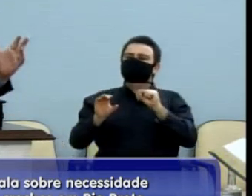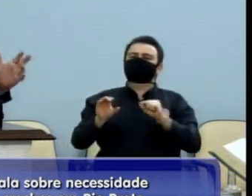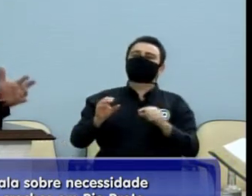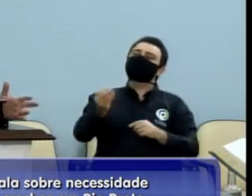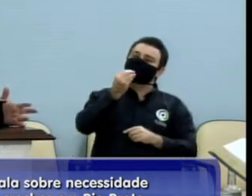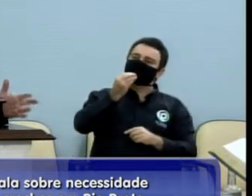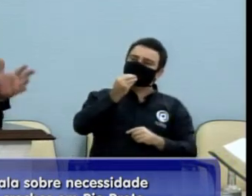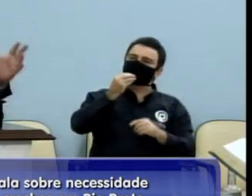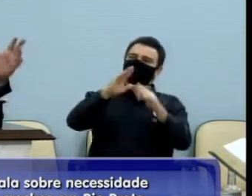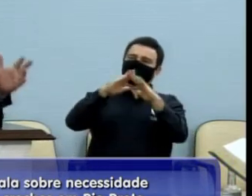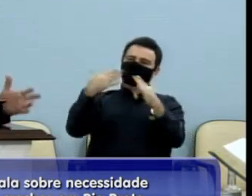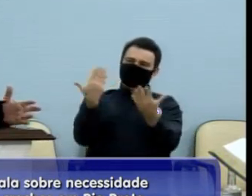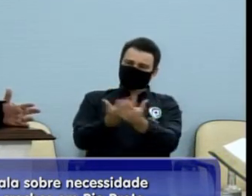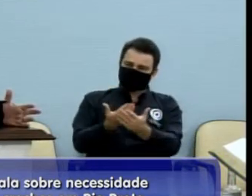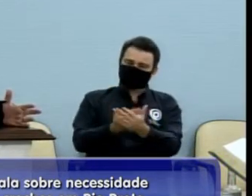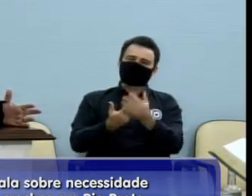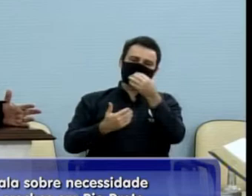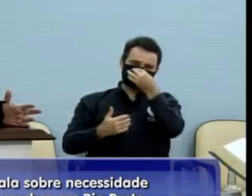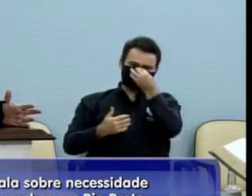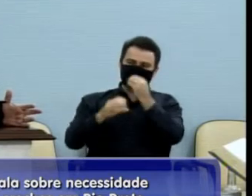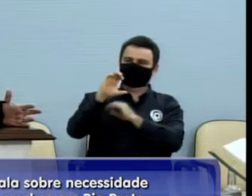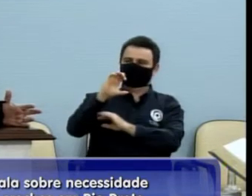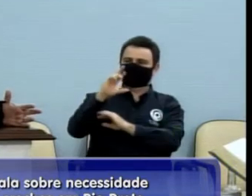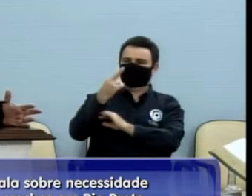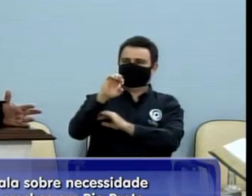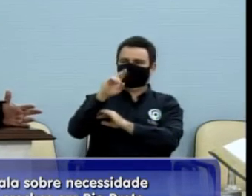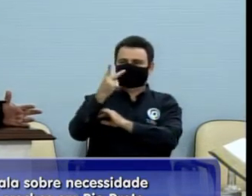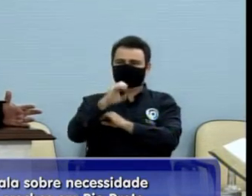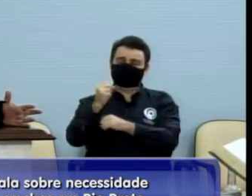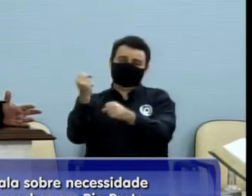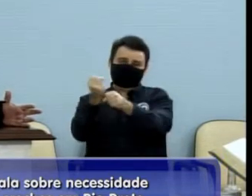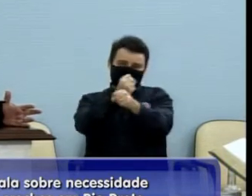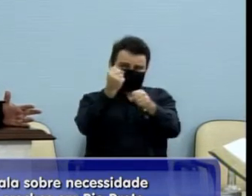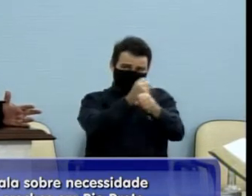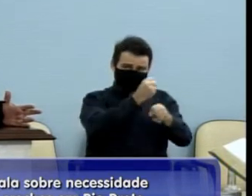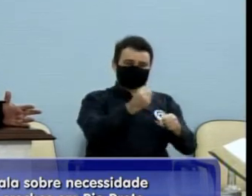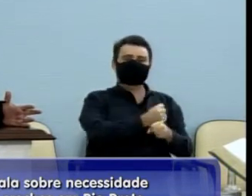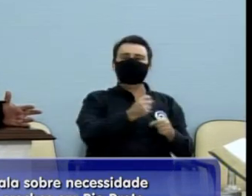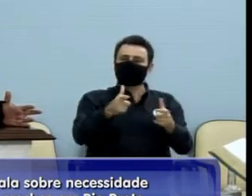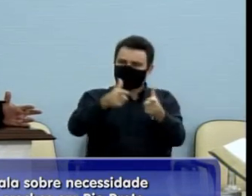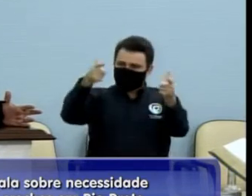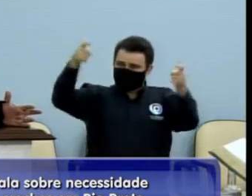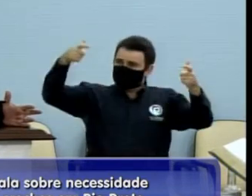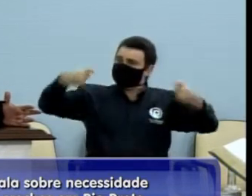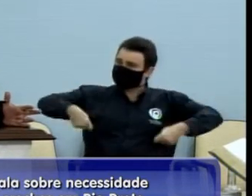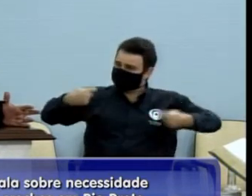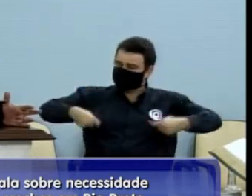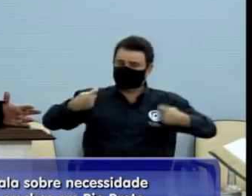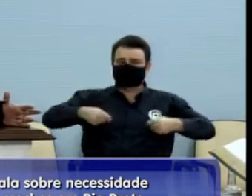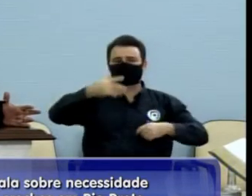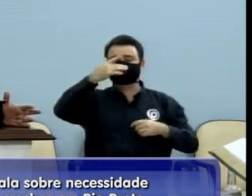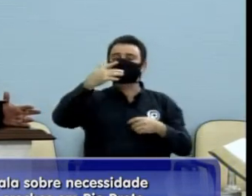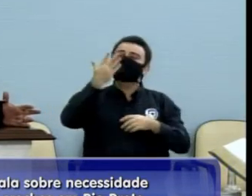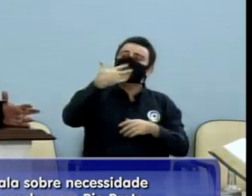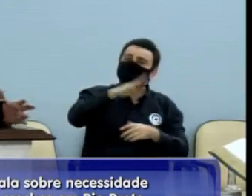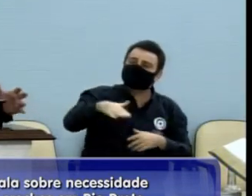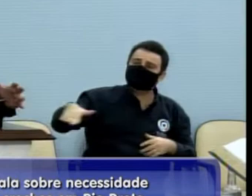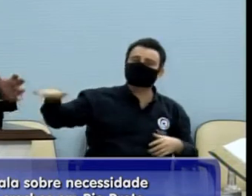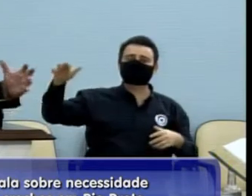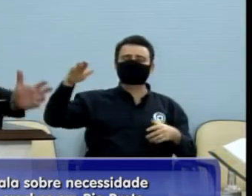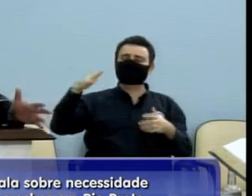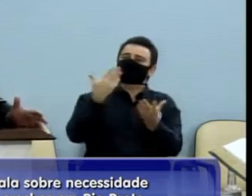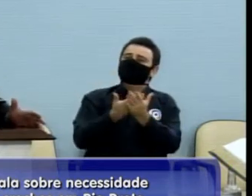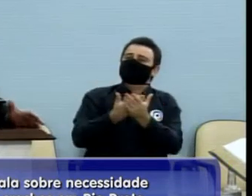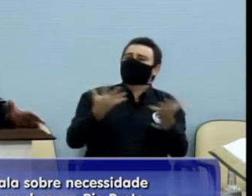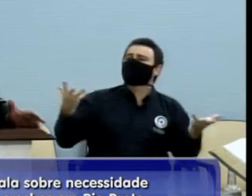na nossa cidade, para que as crianças venham a ter qualidade, vereador Peixão, e estudar aonde precisa, porque a cidade